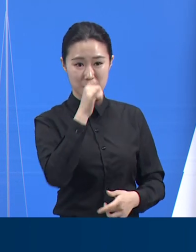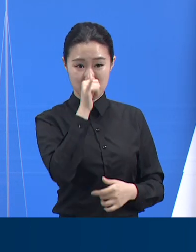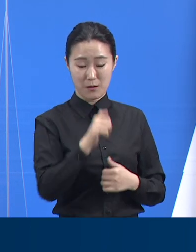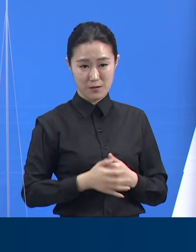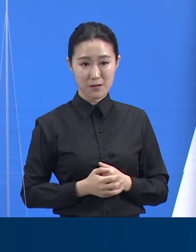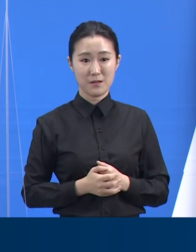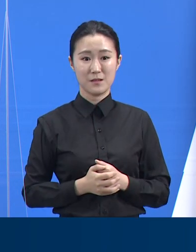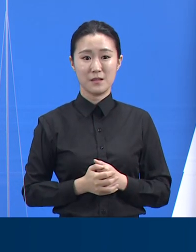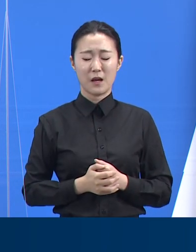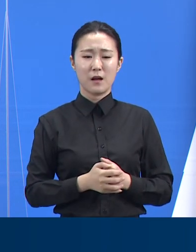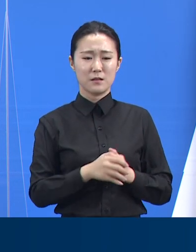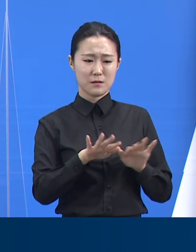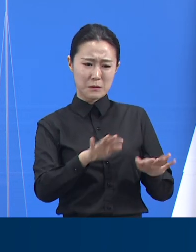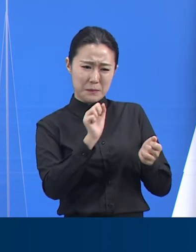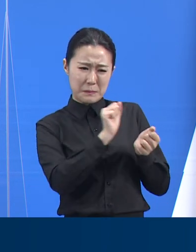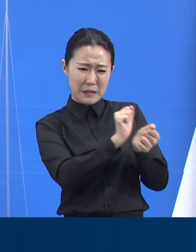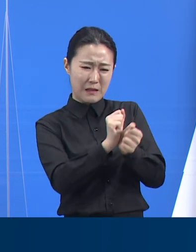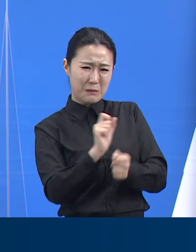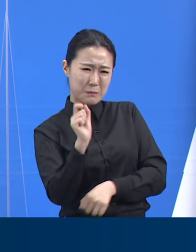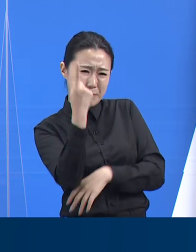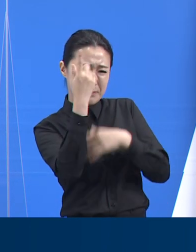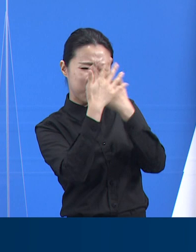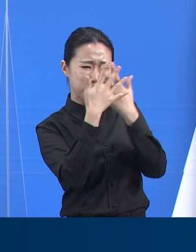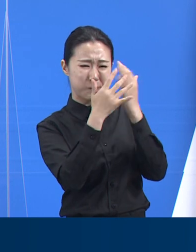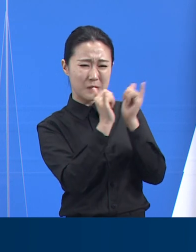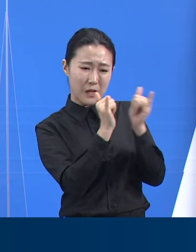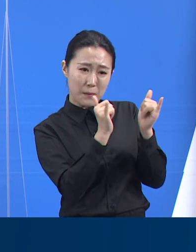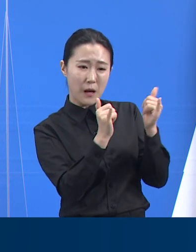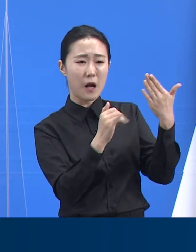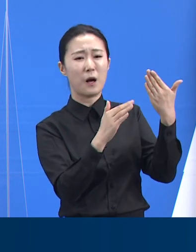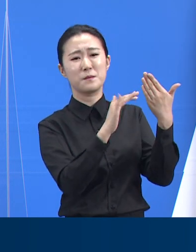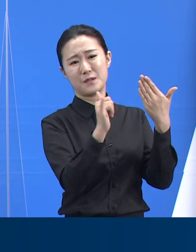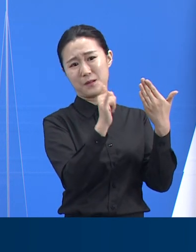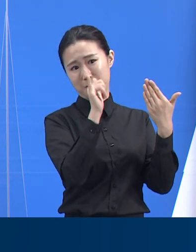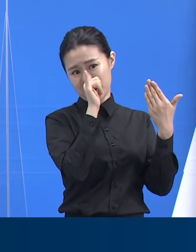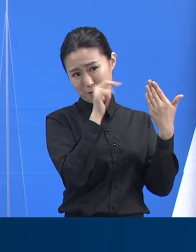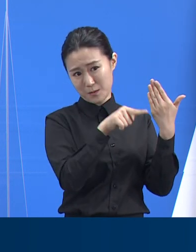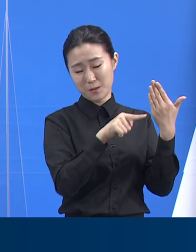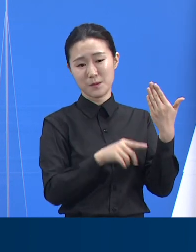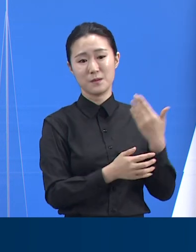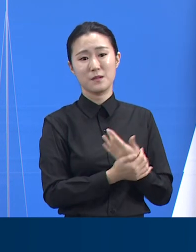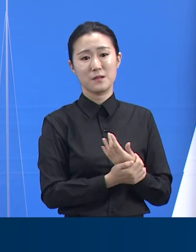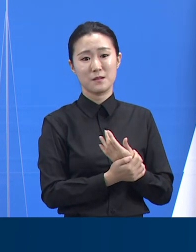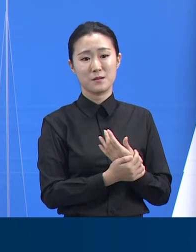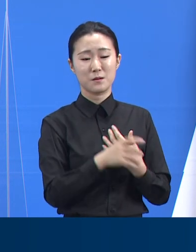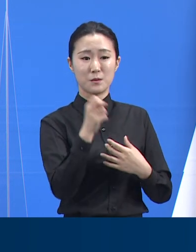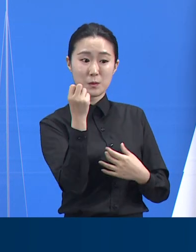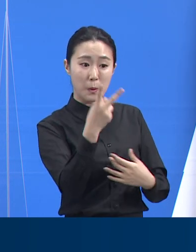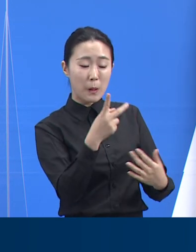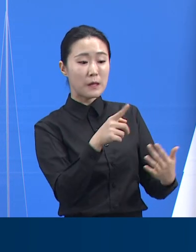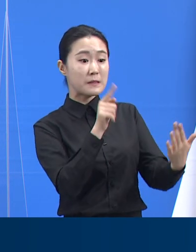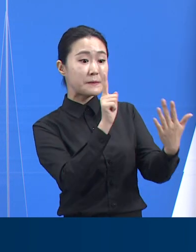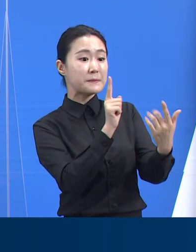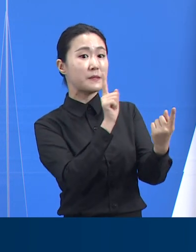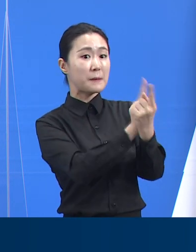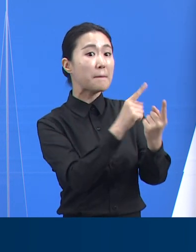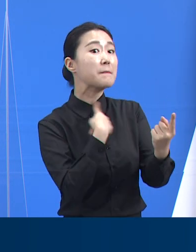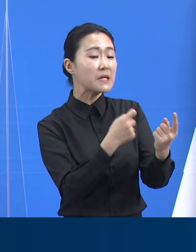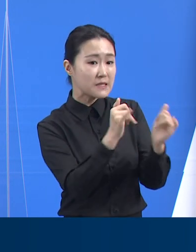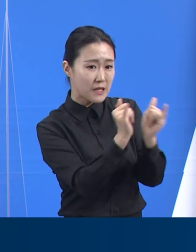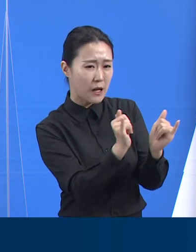감염 경로가 확인이 되지 않은 확진자가 9명 있으며 해당 확진자의 접촉으로 8명이 추가 감염되는 등